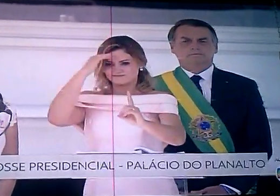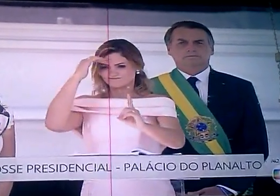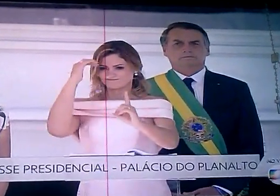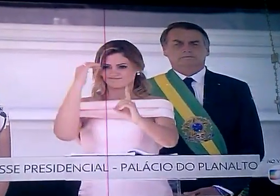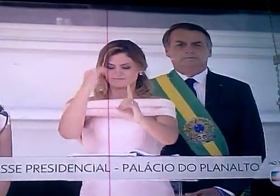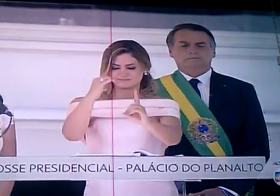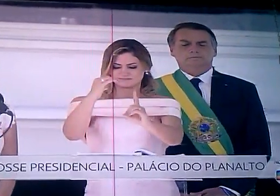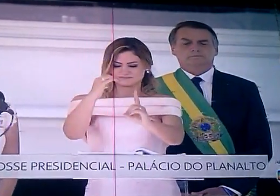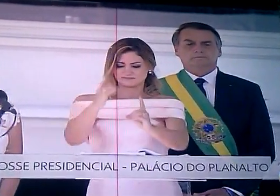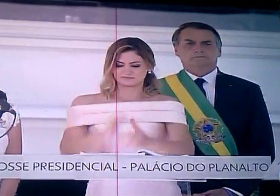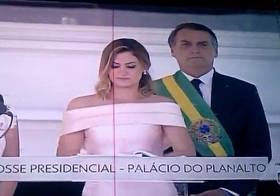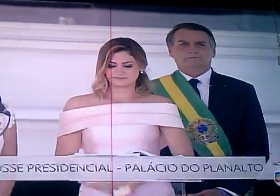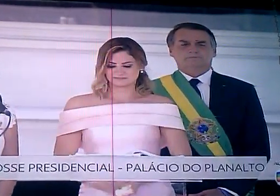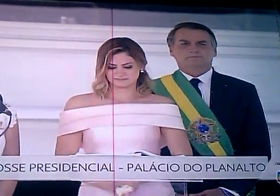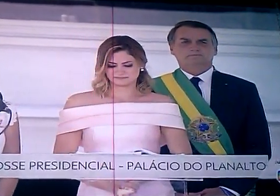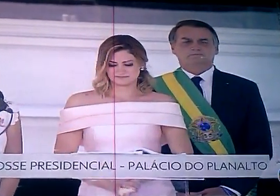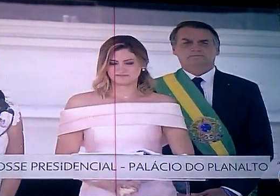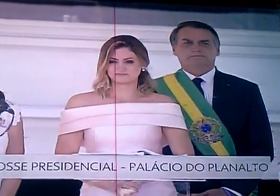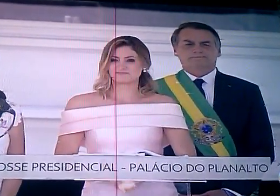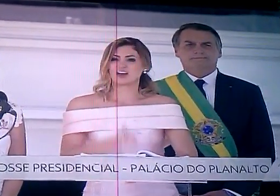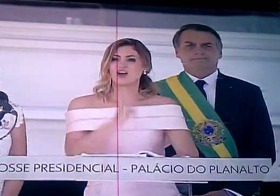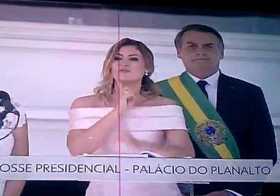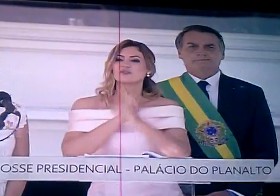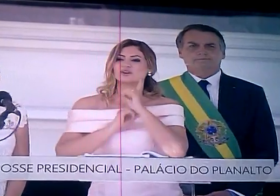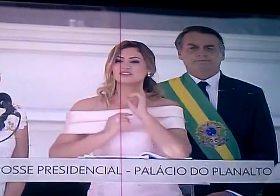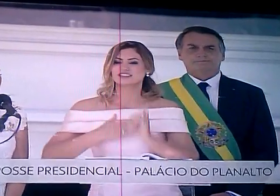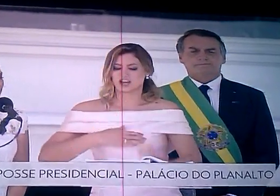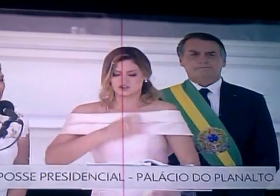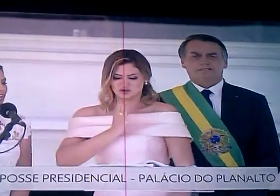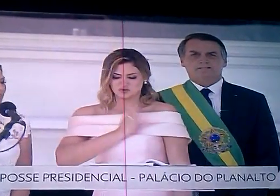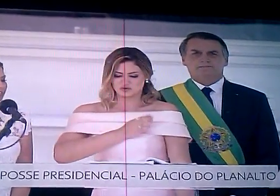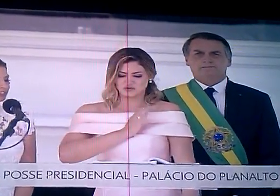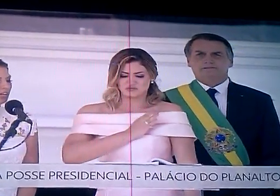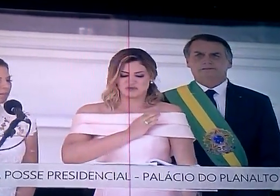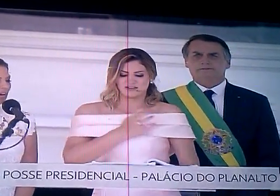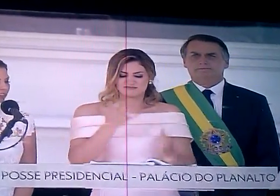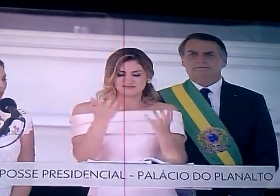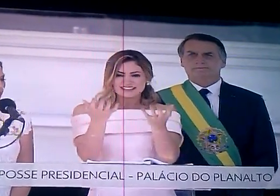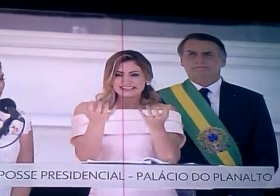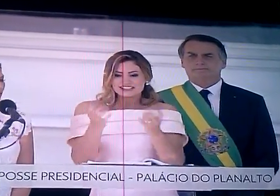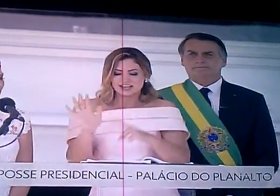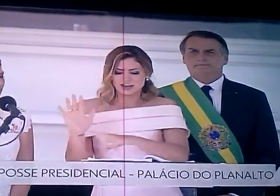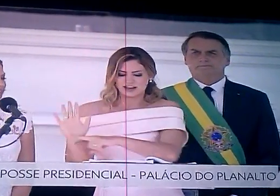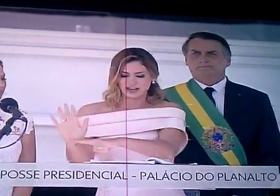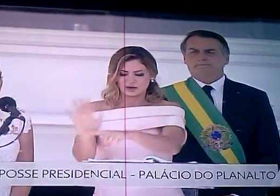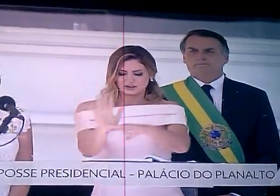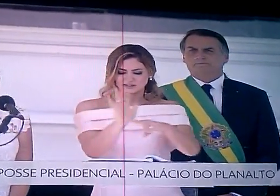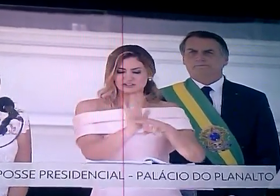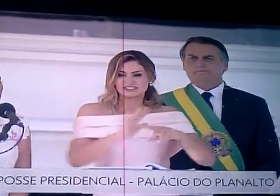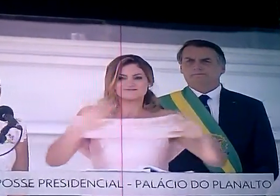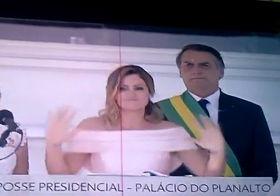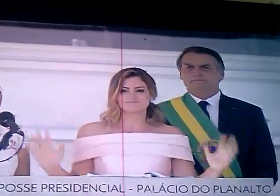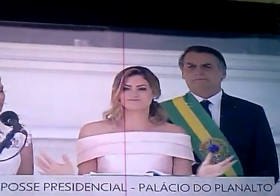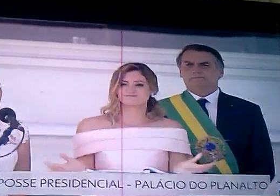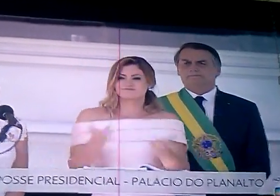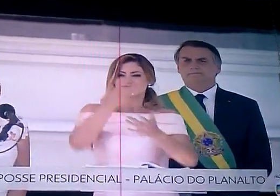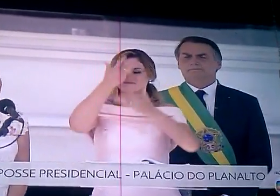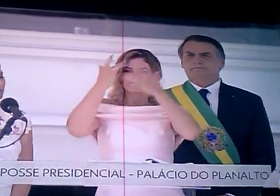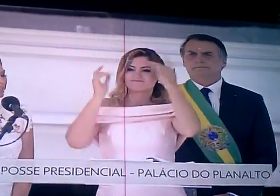terão seus direitos respeitados. Tenho esse chamado no meu coração e desejo contribuir